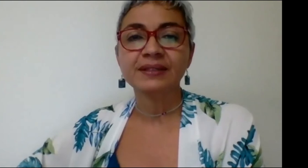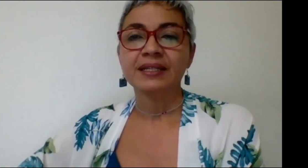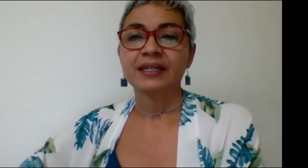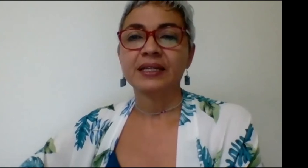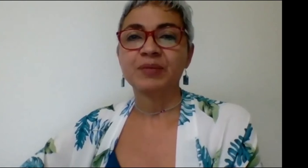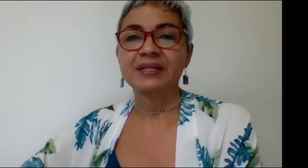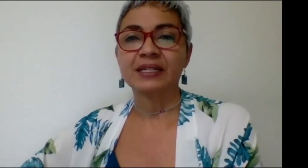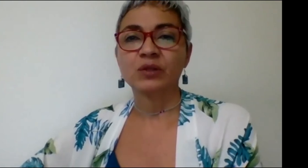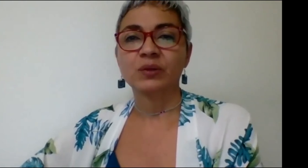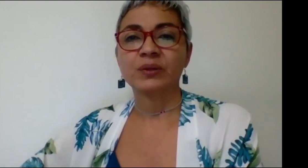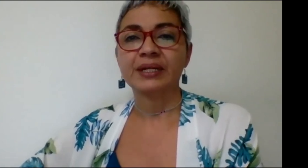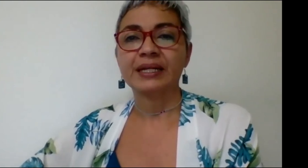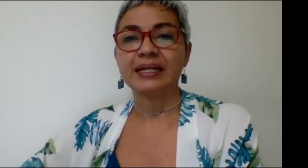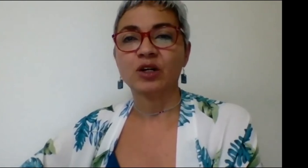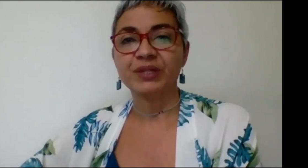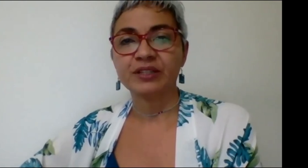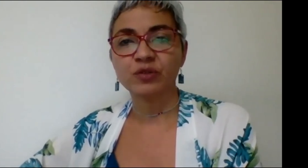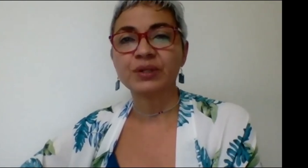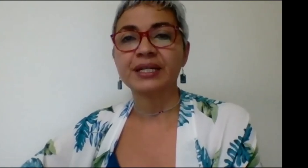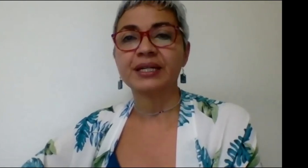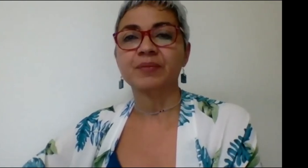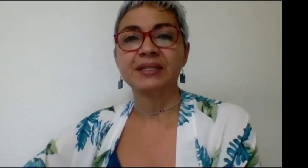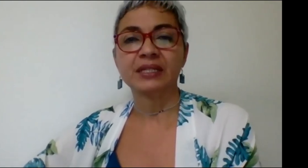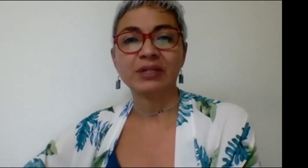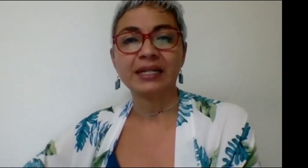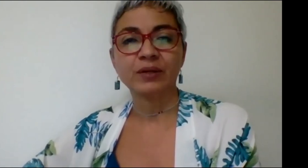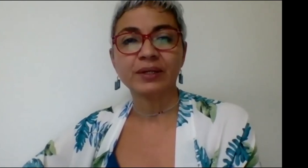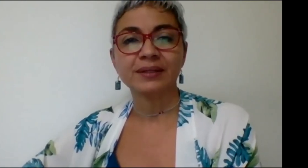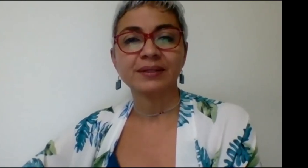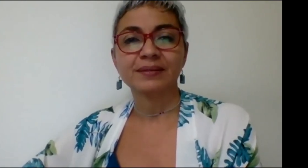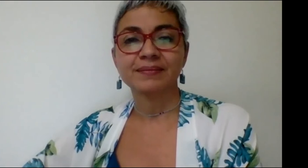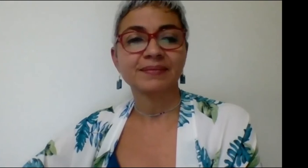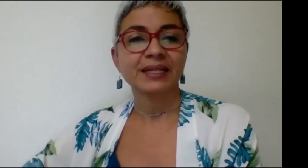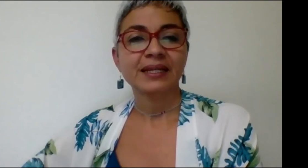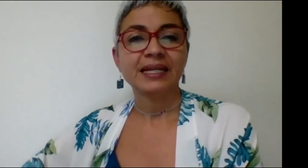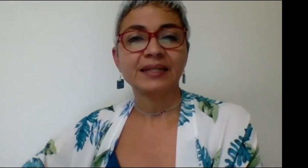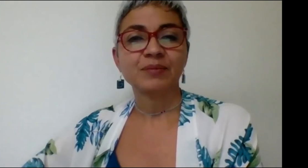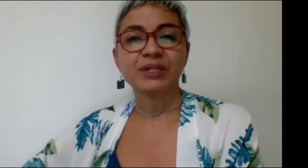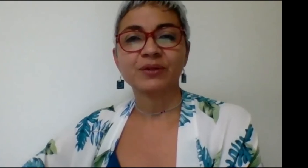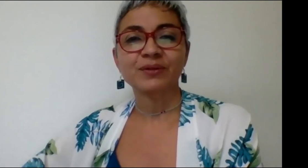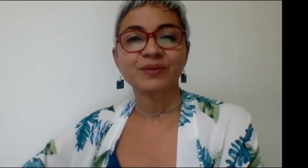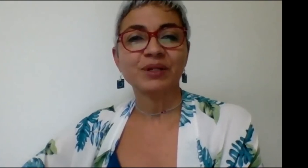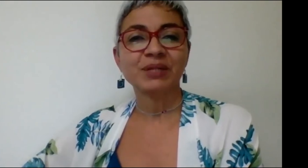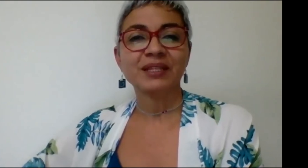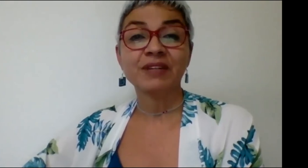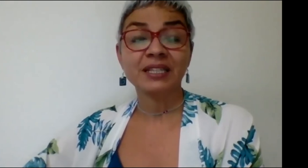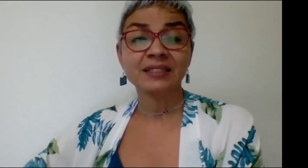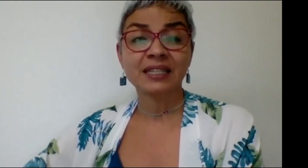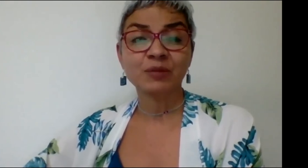pensando en la comunidad sorda pensando en la lengua en perdón nuevamente fallas tenemos